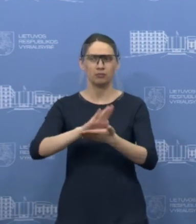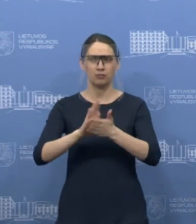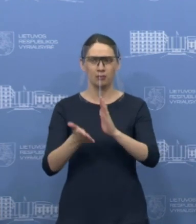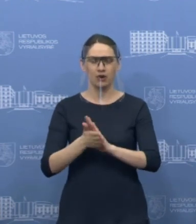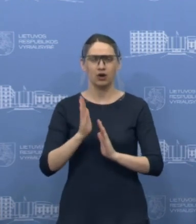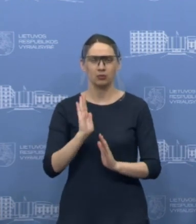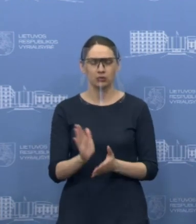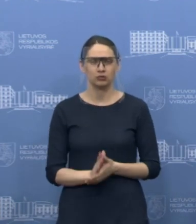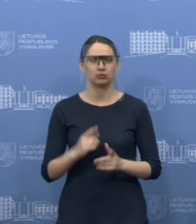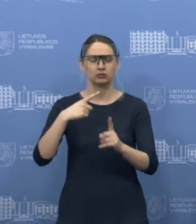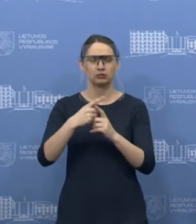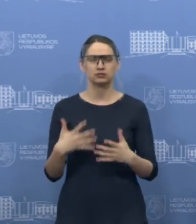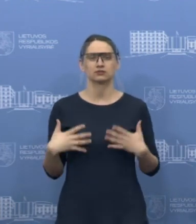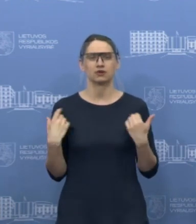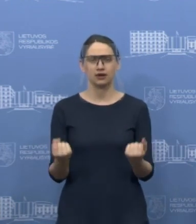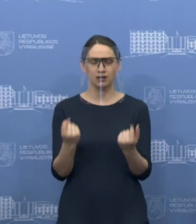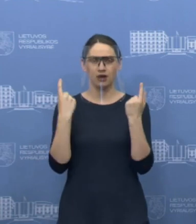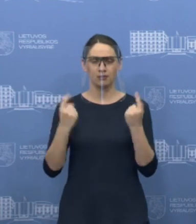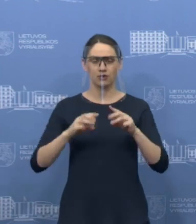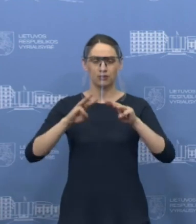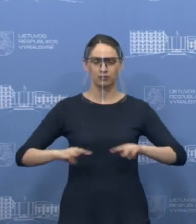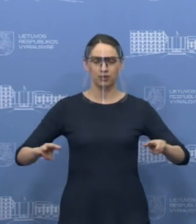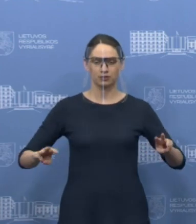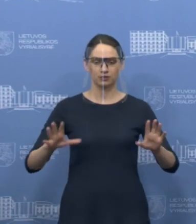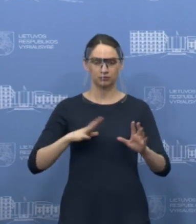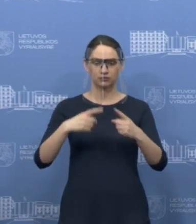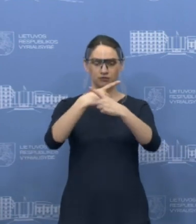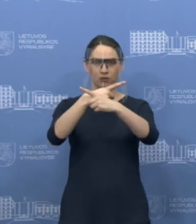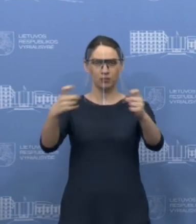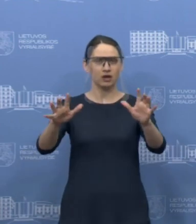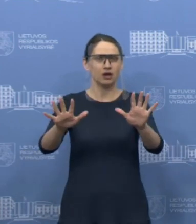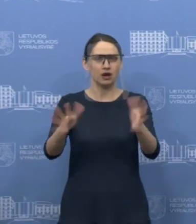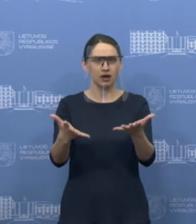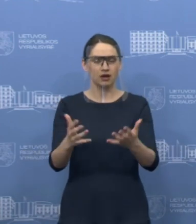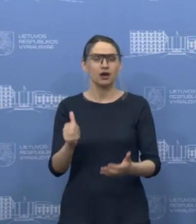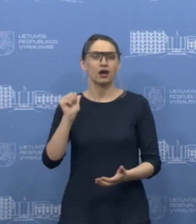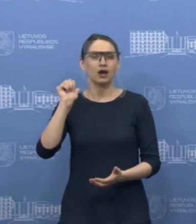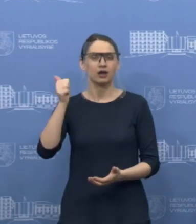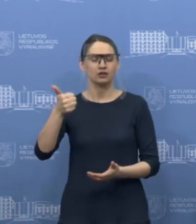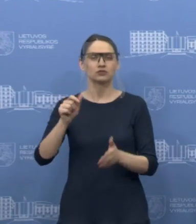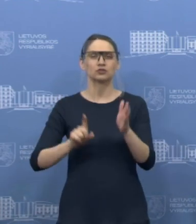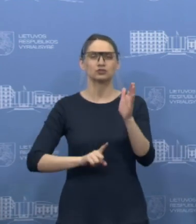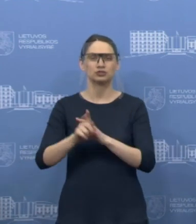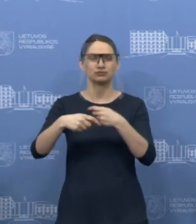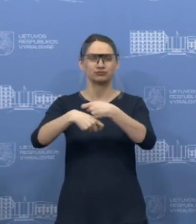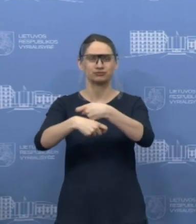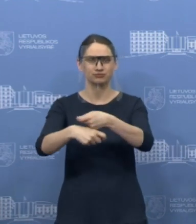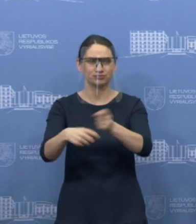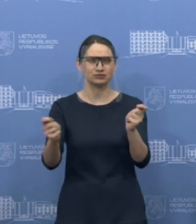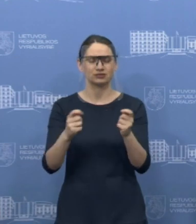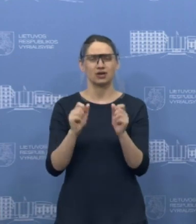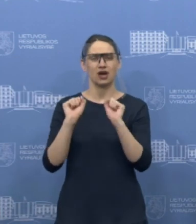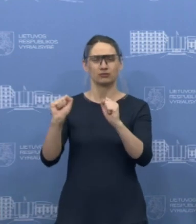apsaugos ministerija pranešė, kad nuo rytojaus jau pradeda aprūpinti apsaugos priemonėmis aktyviausiai su COVID